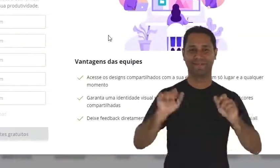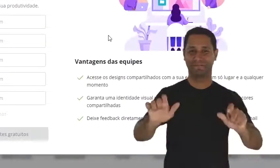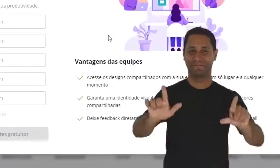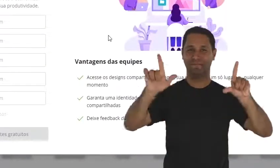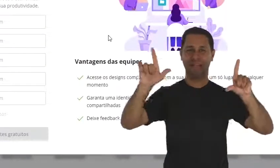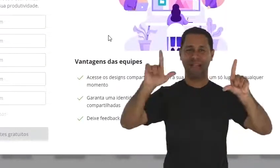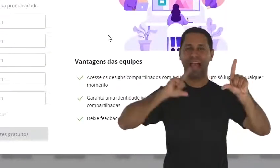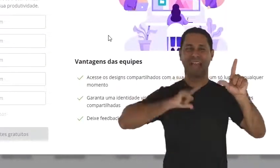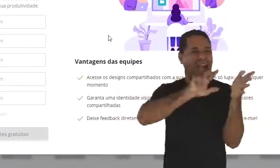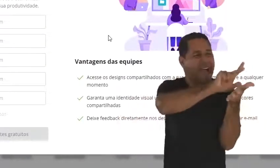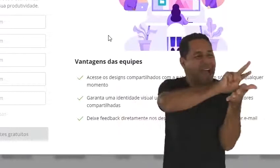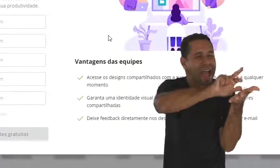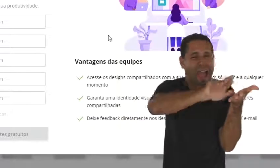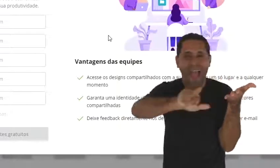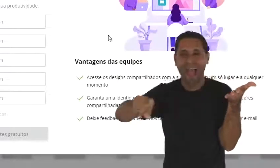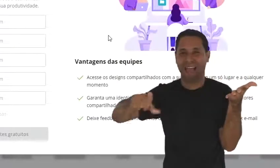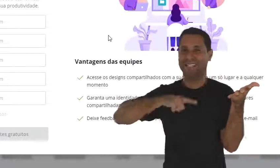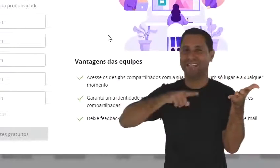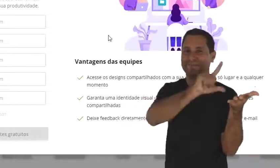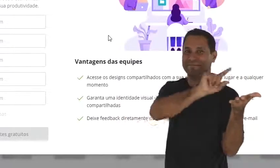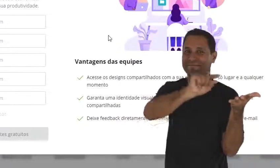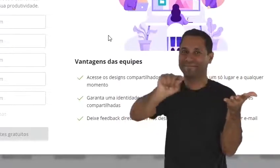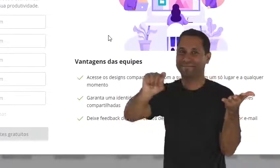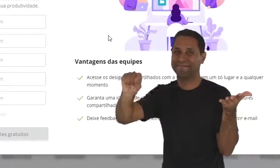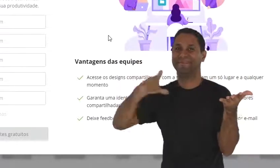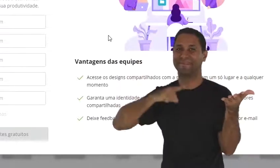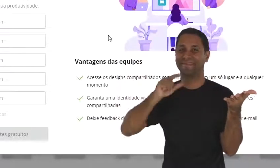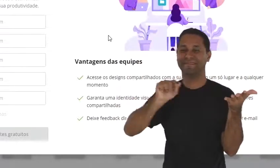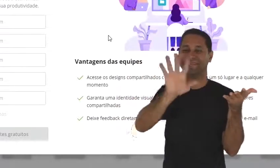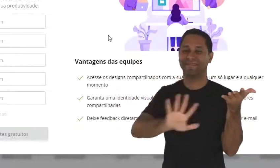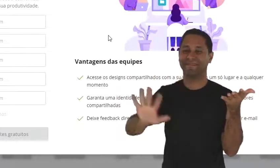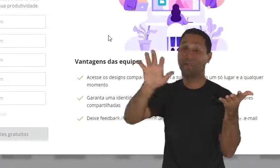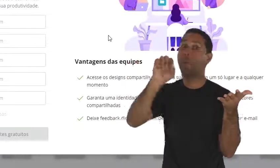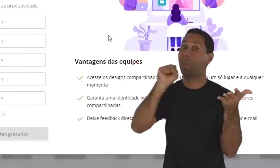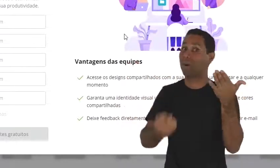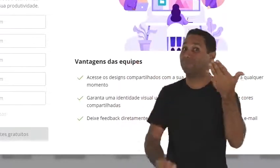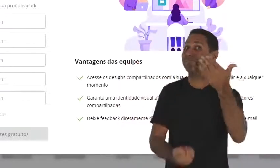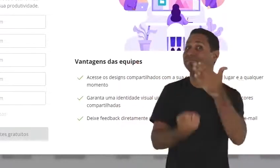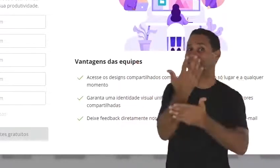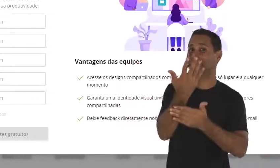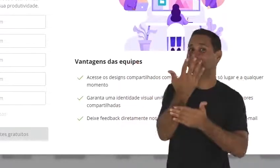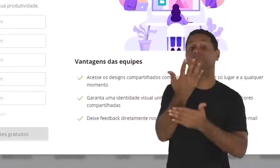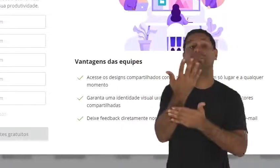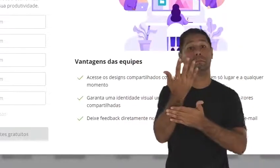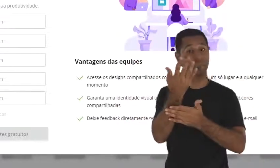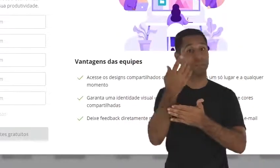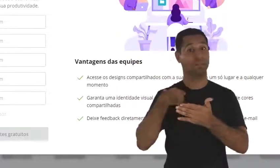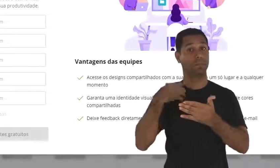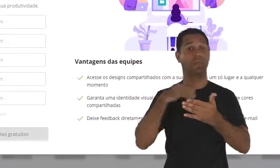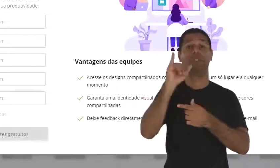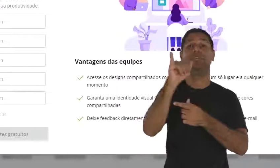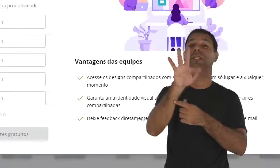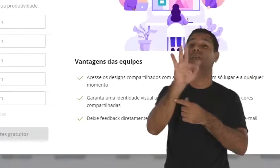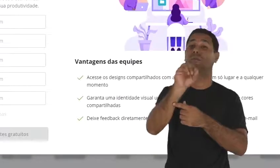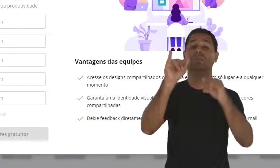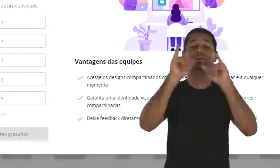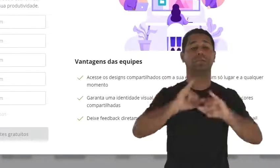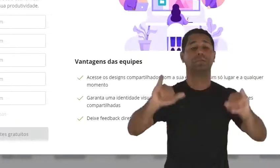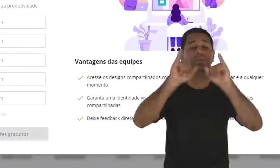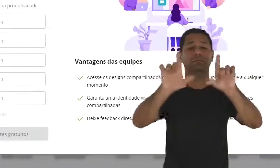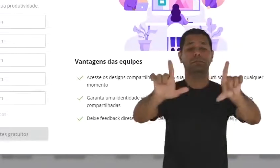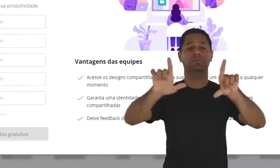E aqui ele já mostra várias opções de designs que eu posso criar. Então a gente tem